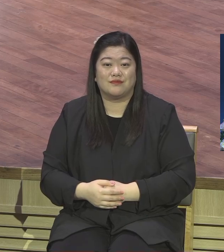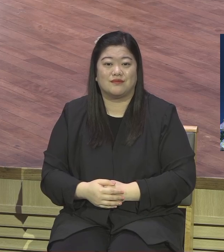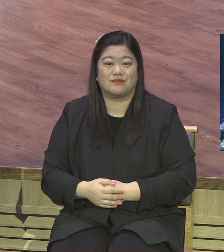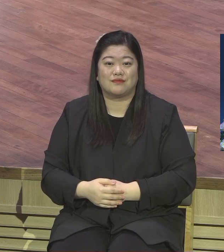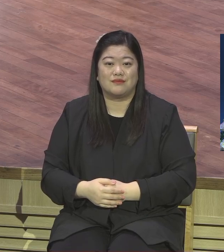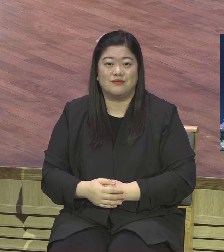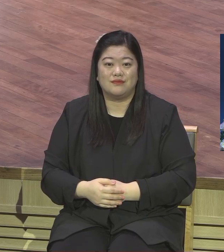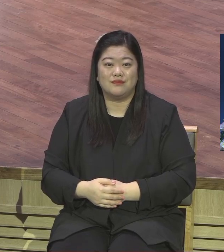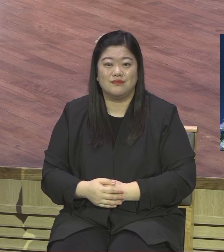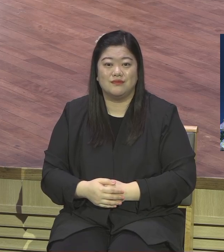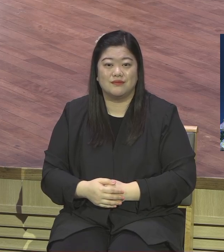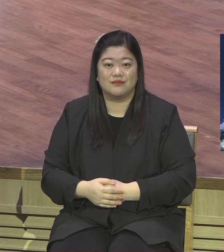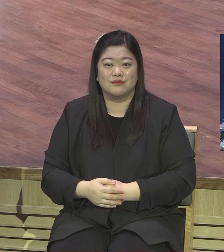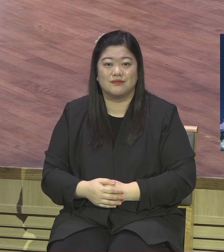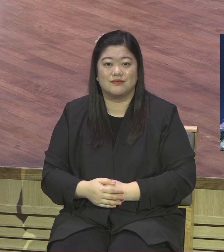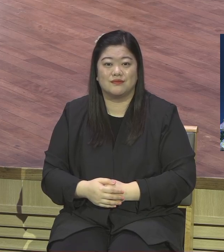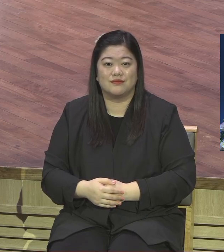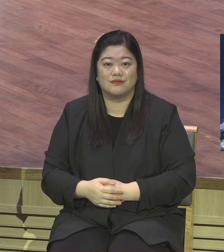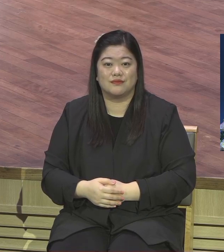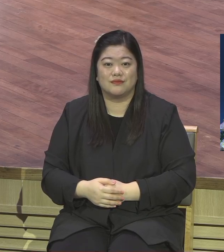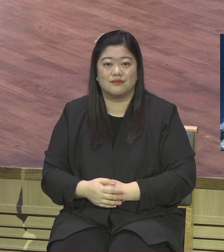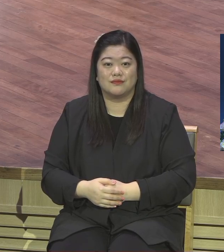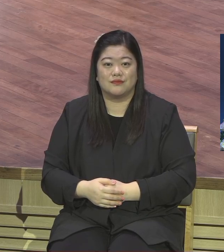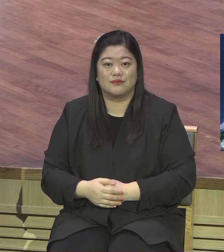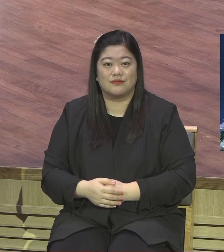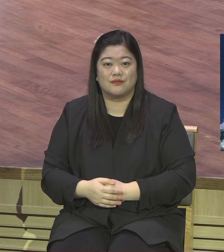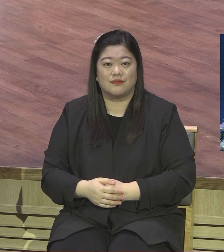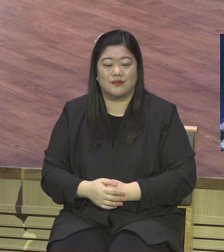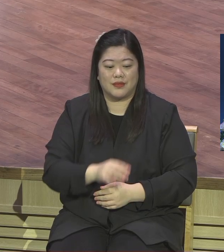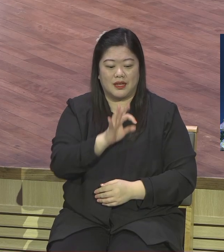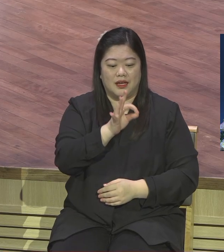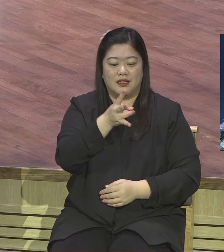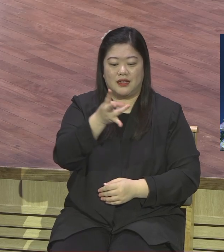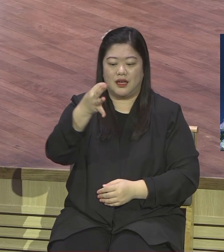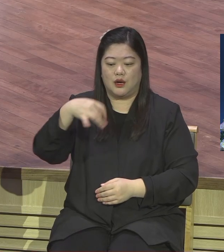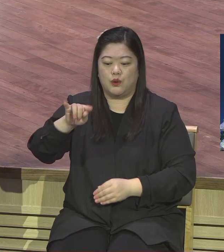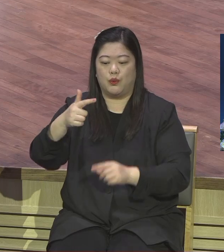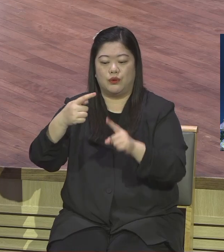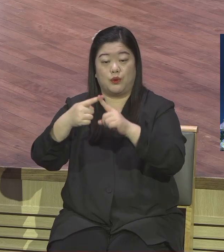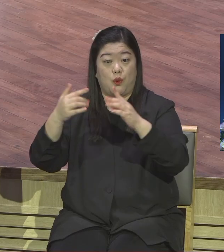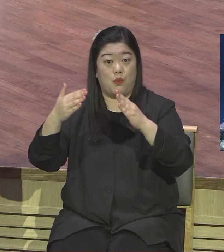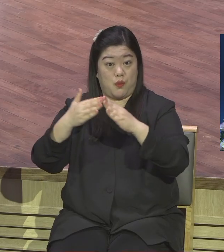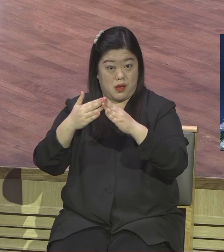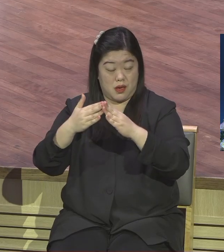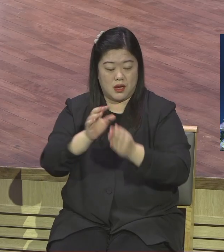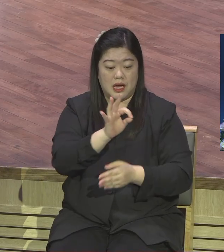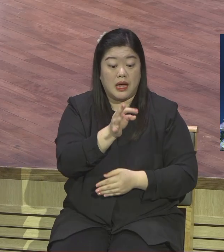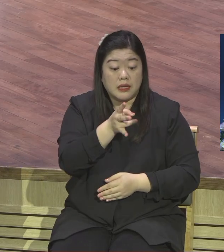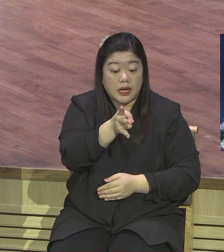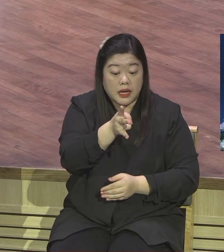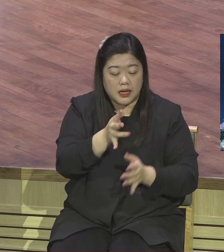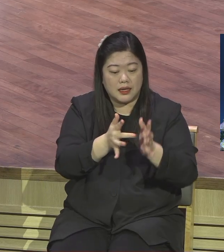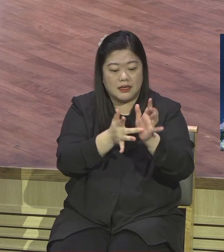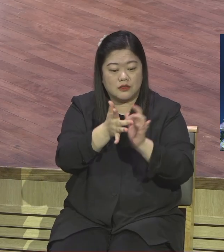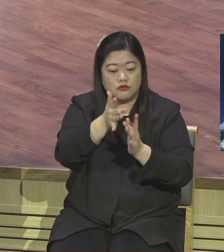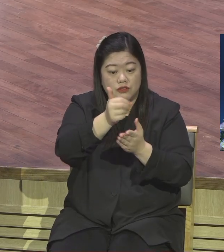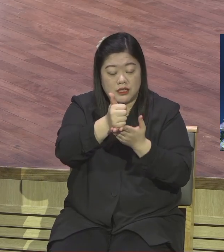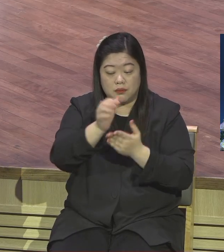정말 우리 예원교의 이름 뜻대로 이름 뜻대로 하나님이 원하시고 기뻐하시는 전도와